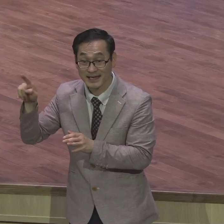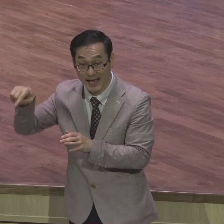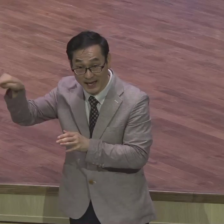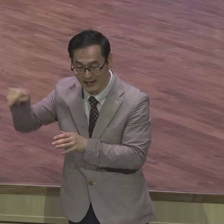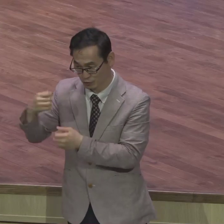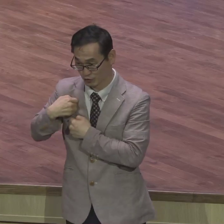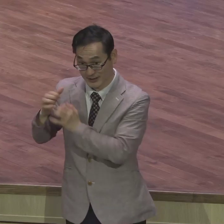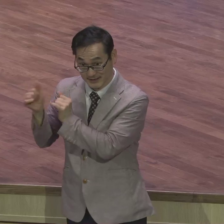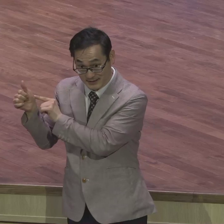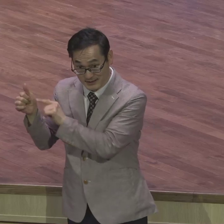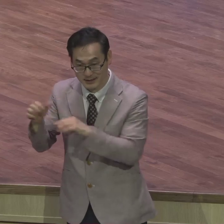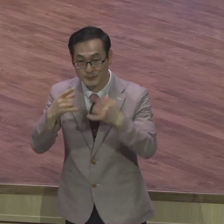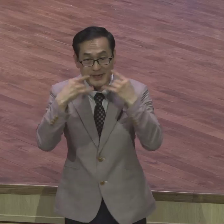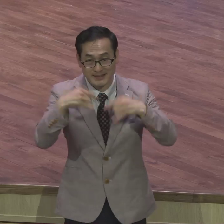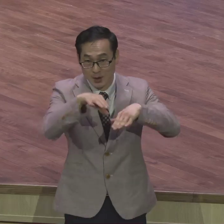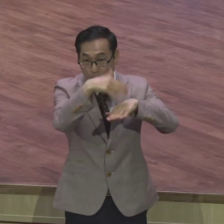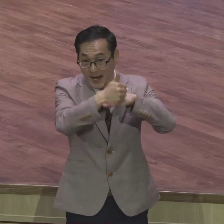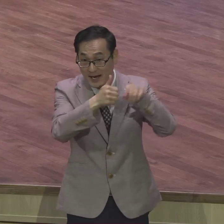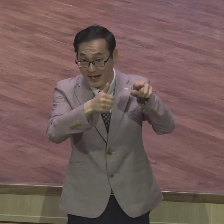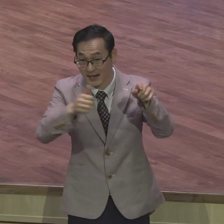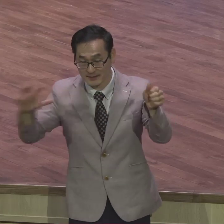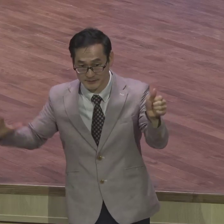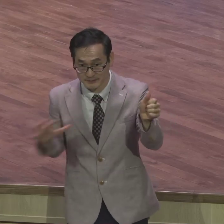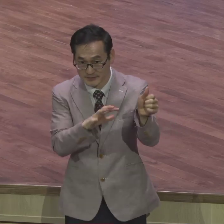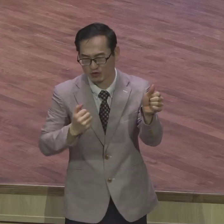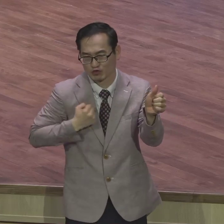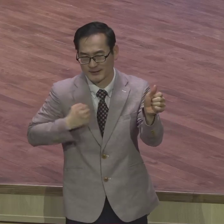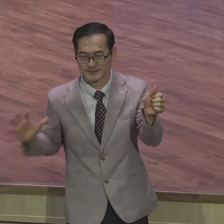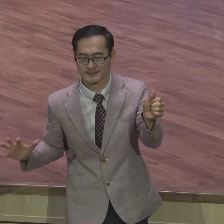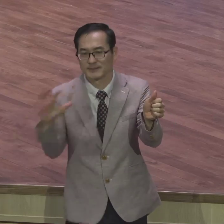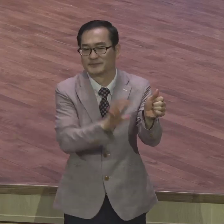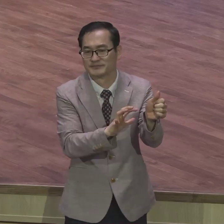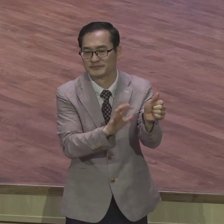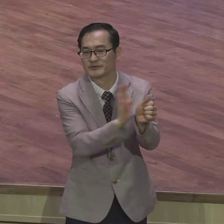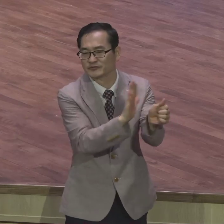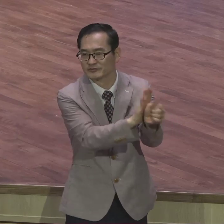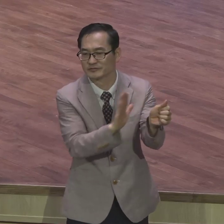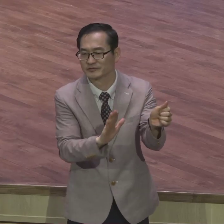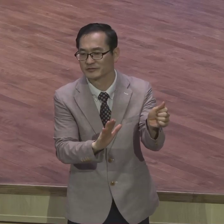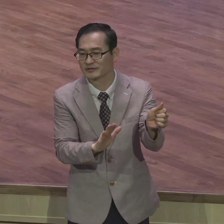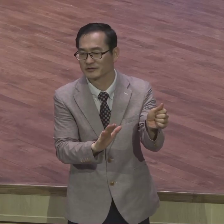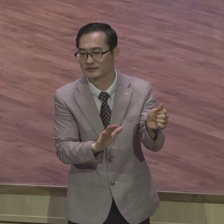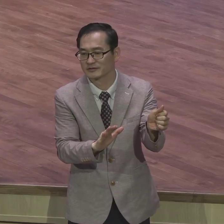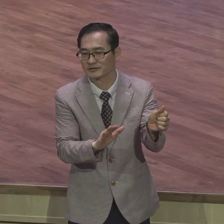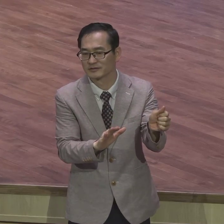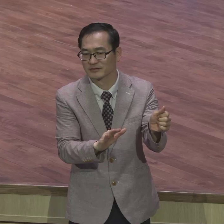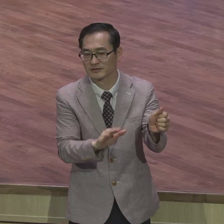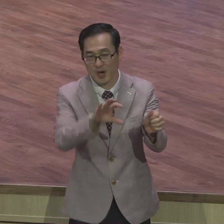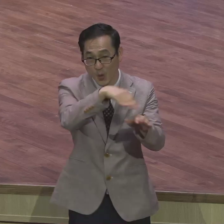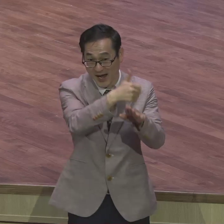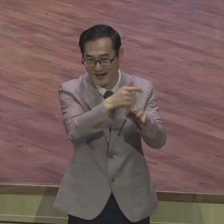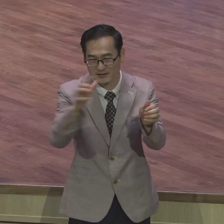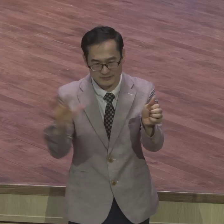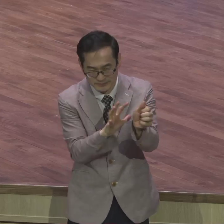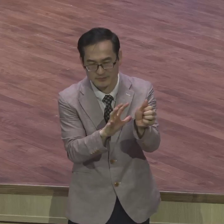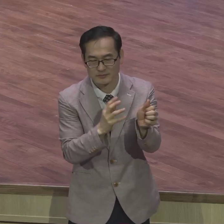왕실의 용병으로 참전하게 되었습니다 그런데 프랑스의